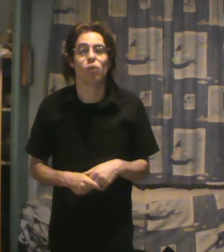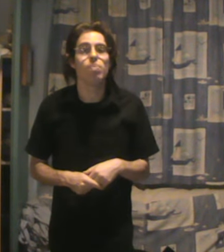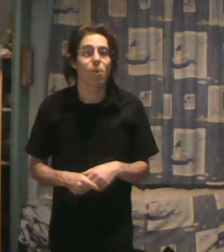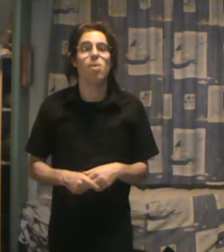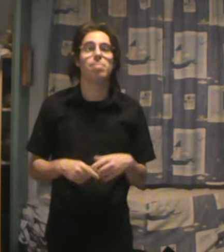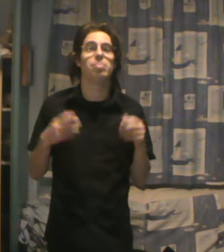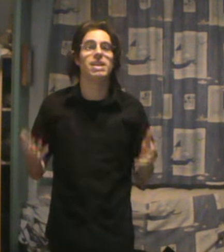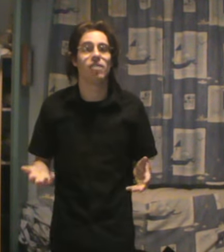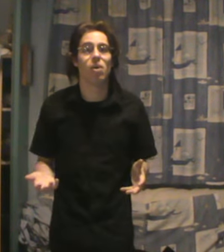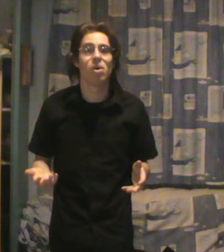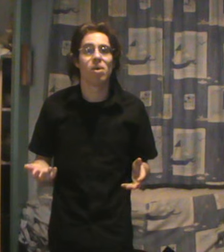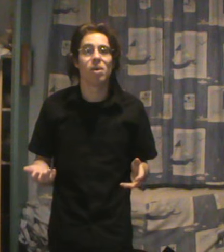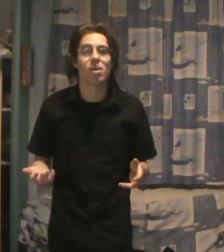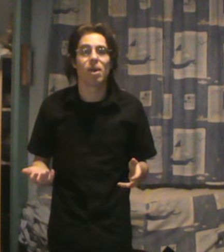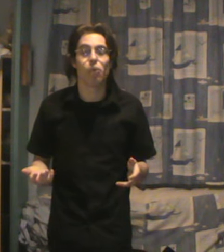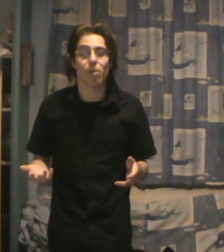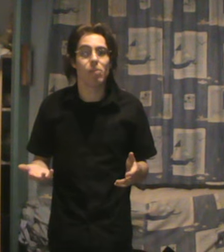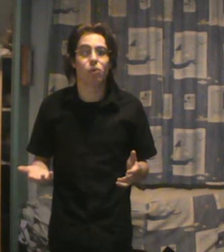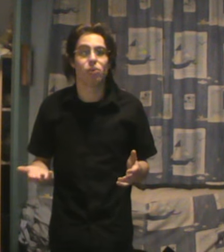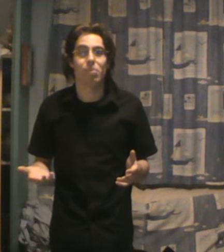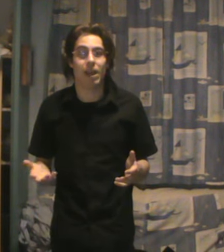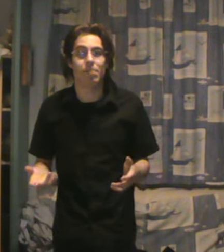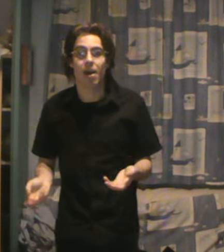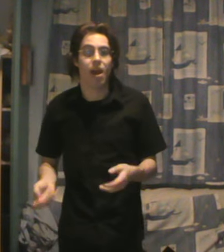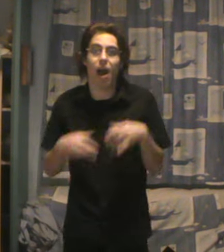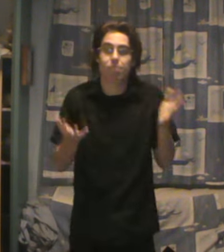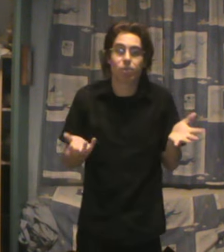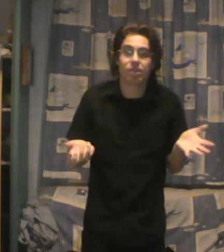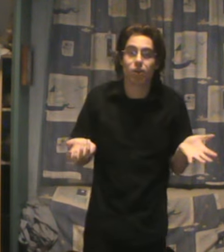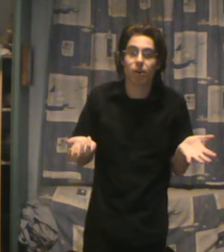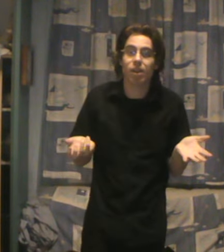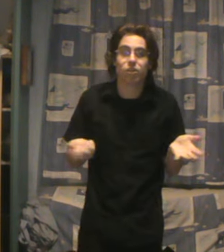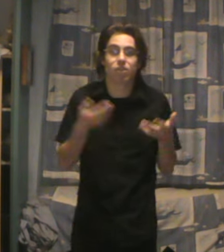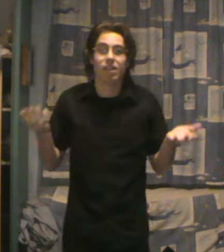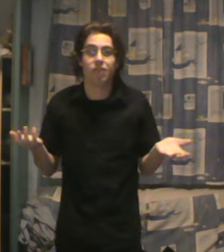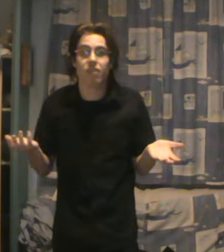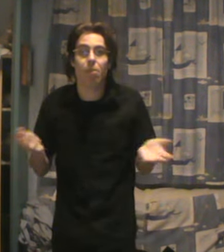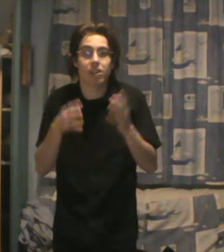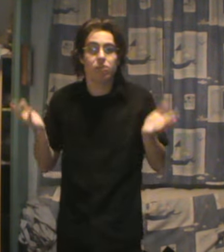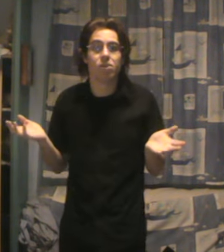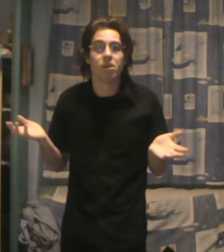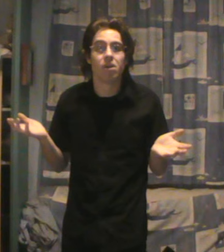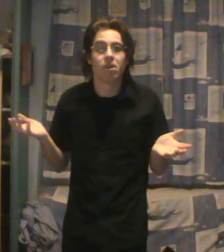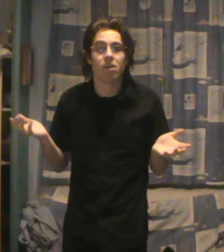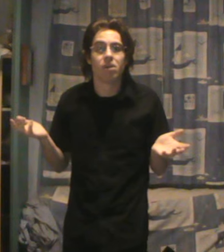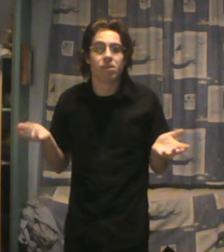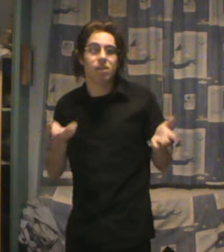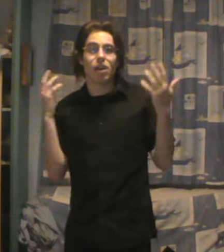'hui, pourquoi on ne pas appliquée avant ? Et pourquoi même on n'appliquerait pas a posteriori sur ce qui a été fait avant, après tout ? Si ça